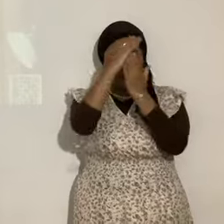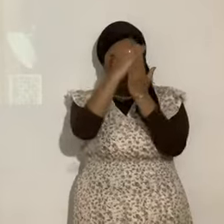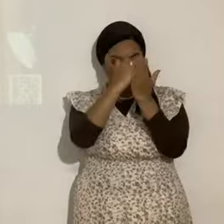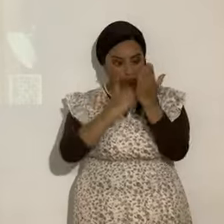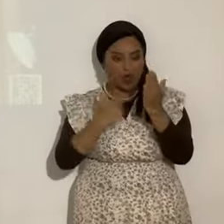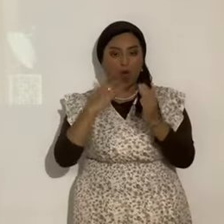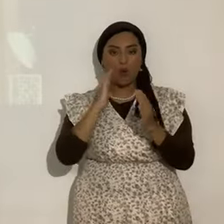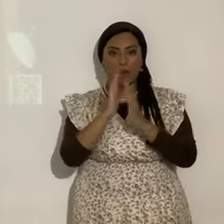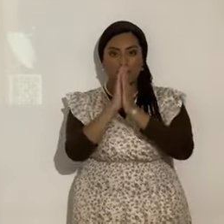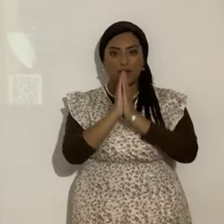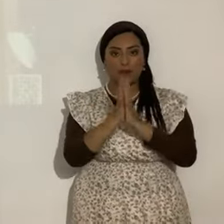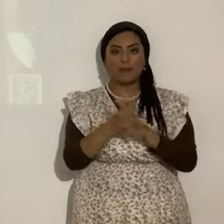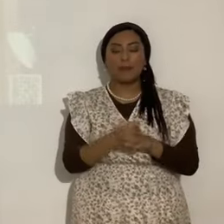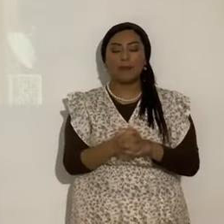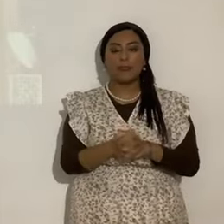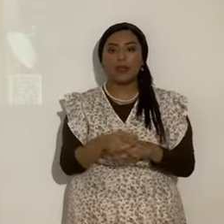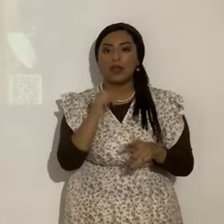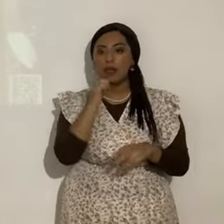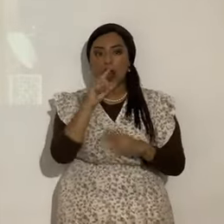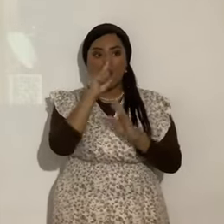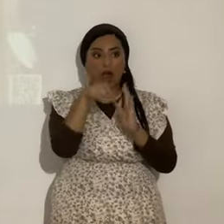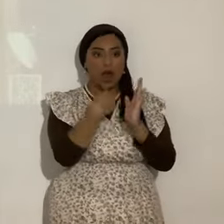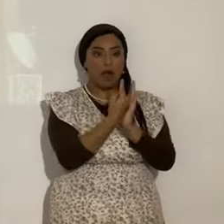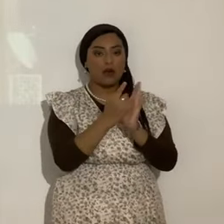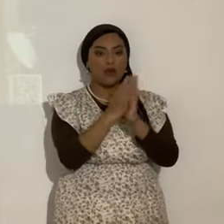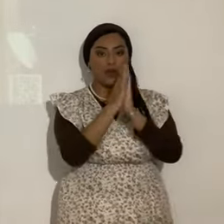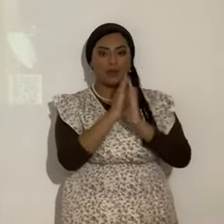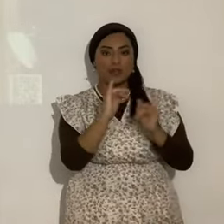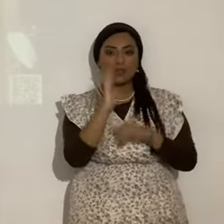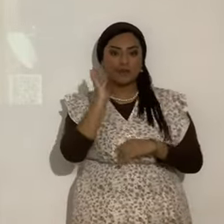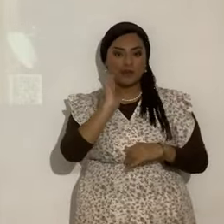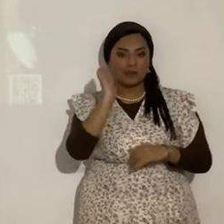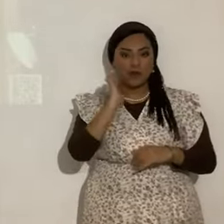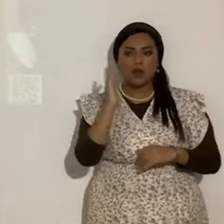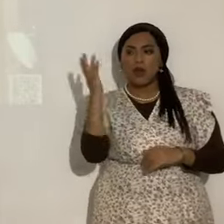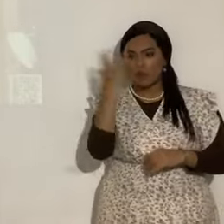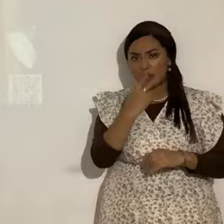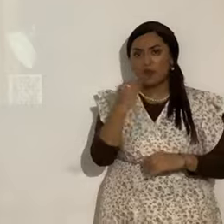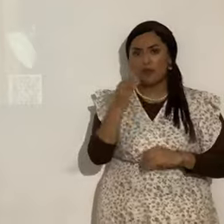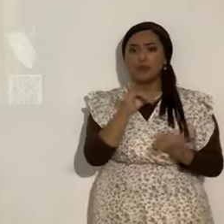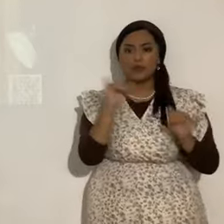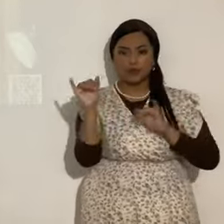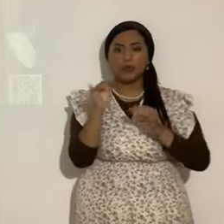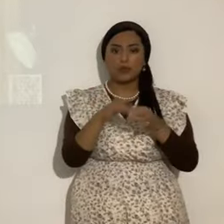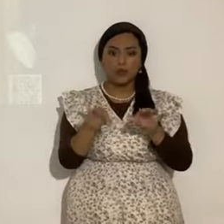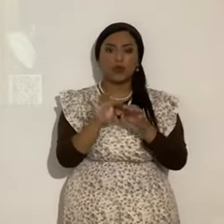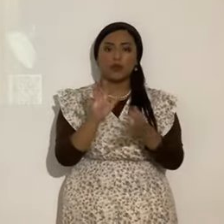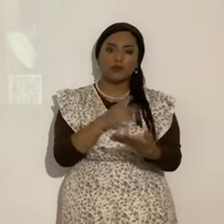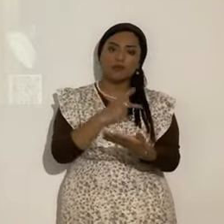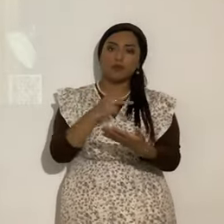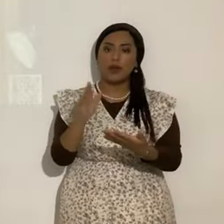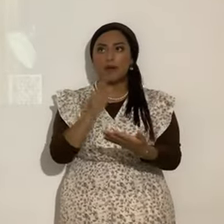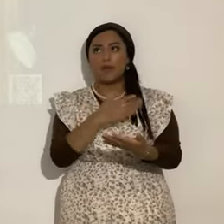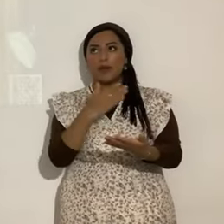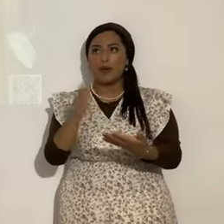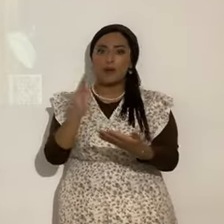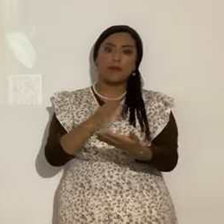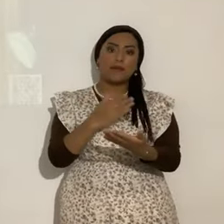no va haber una hora de oración, como le hemos hecho antes, que es bonito también. Y estaré cantando Salmos y Jalelot.